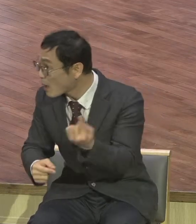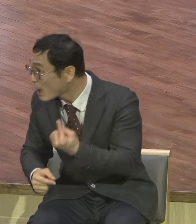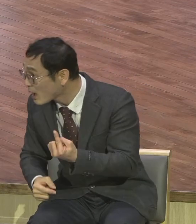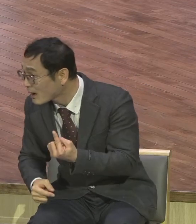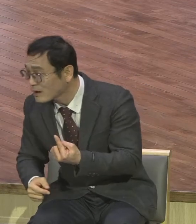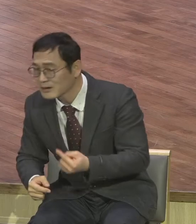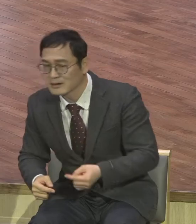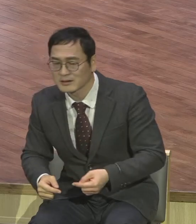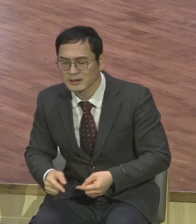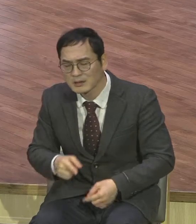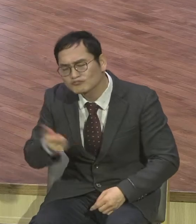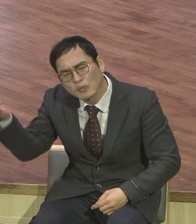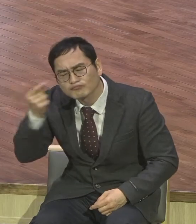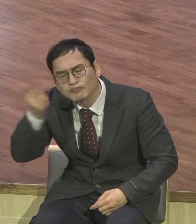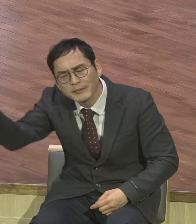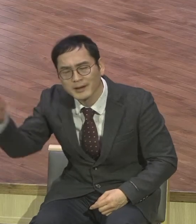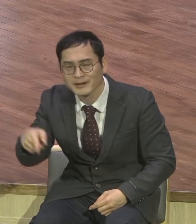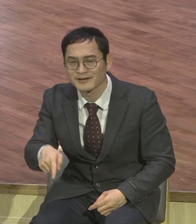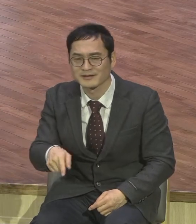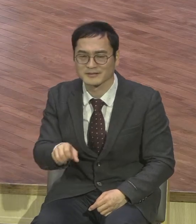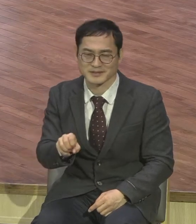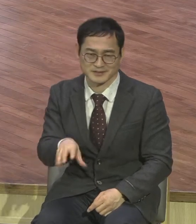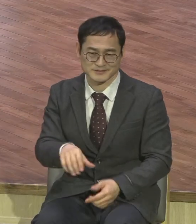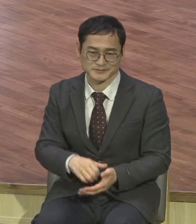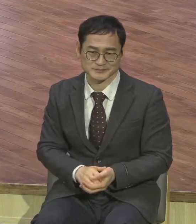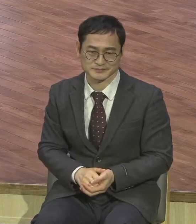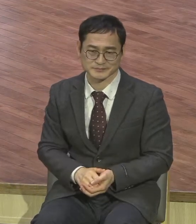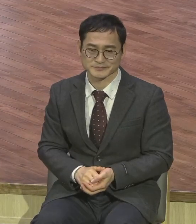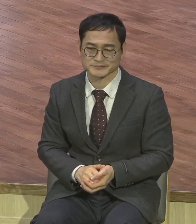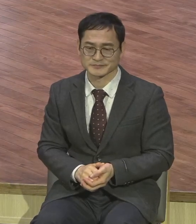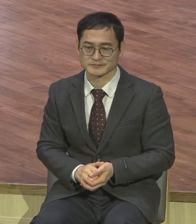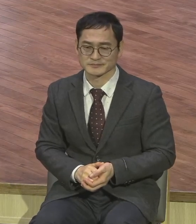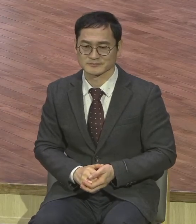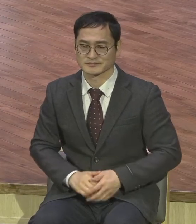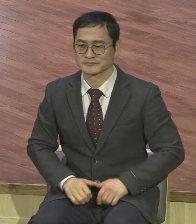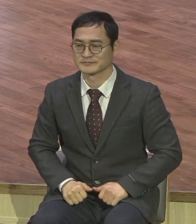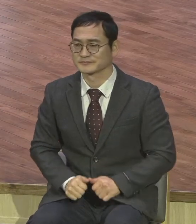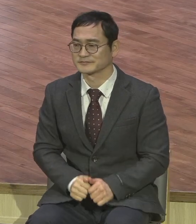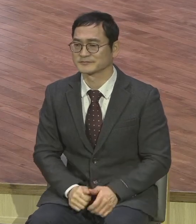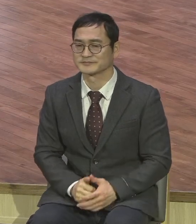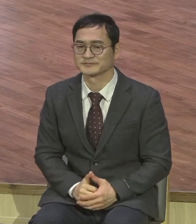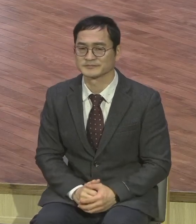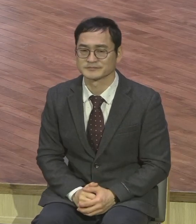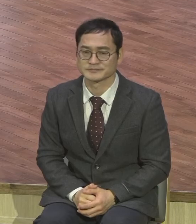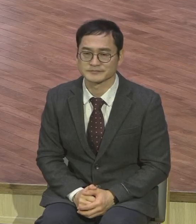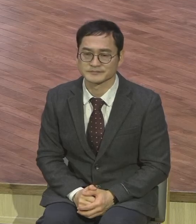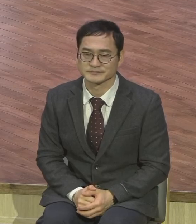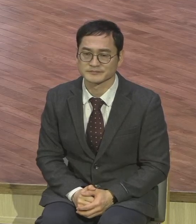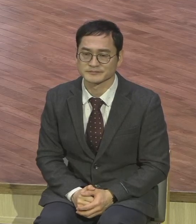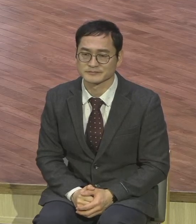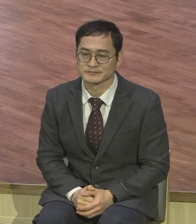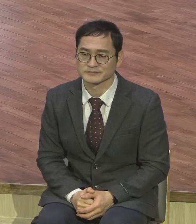당신을 기다렸지만 당신이 아닌 다른 질적 다른 분이 있느냐 이렇게